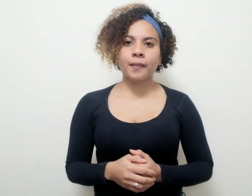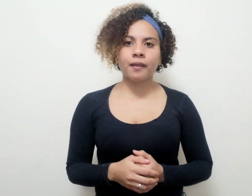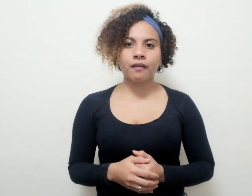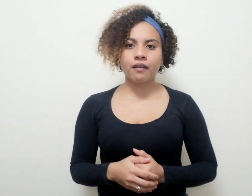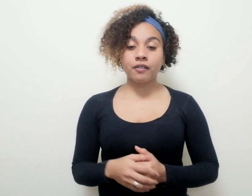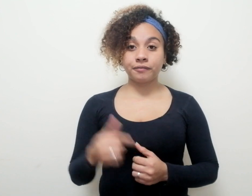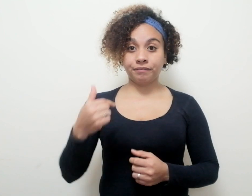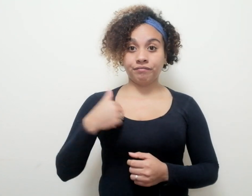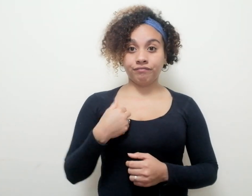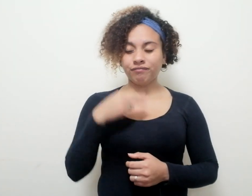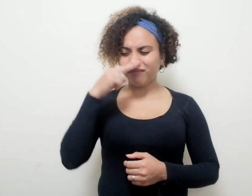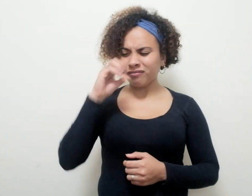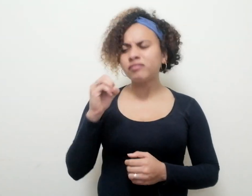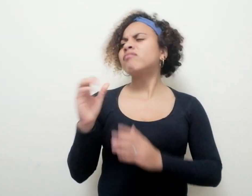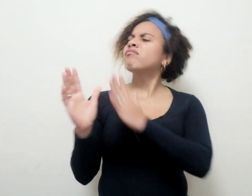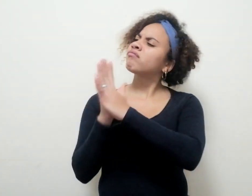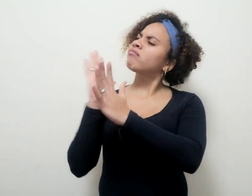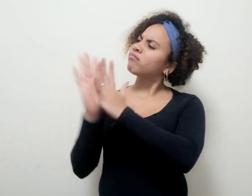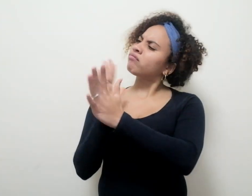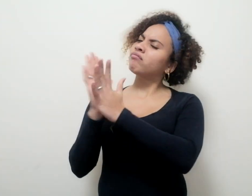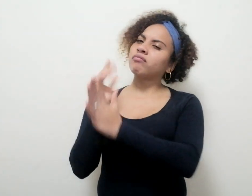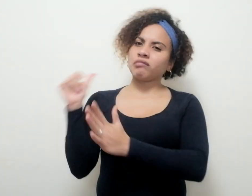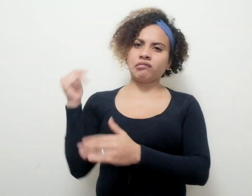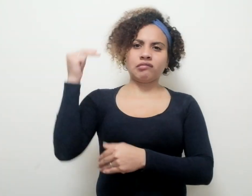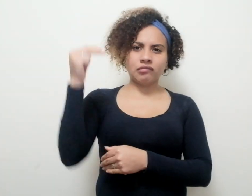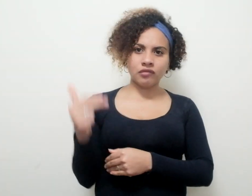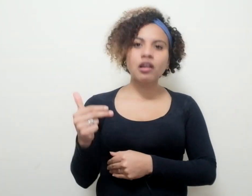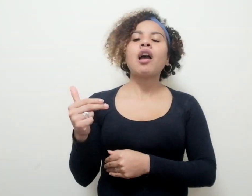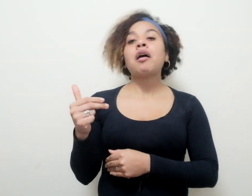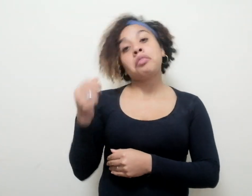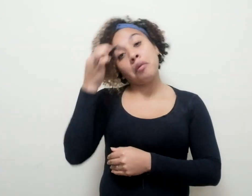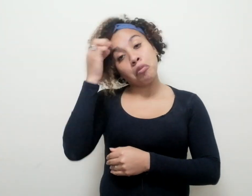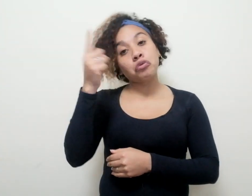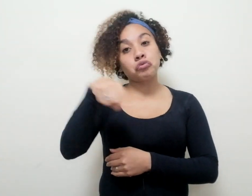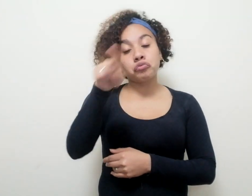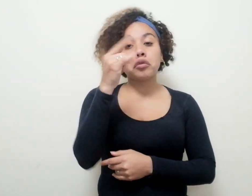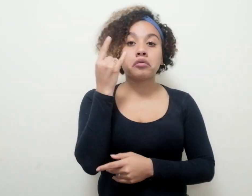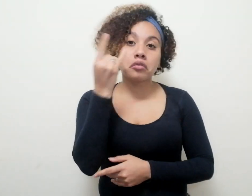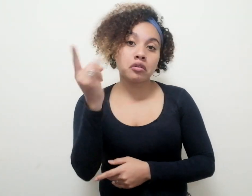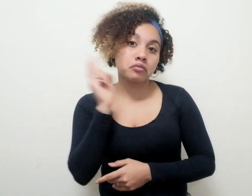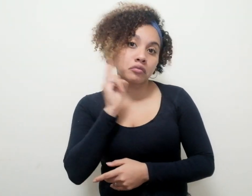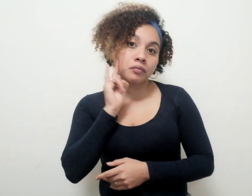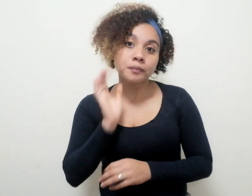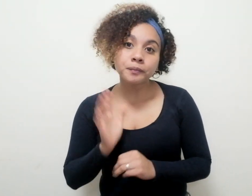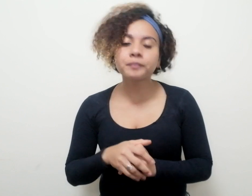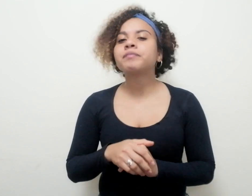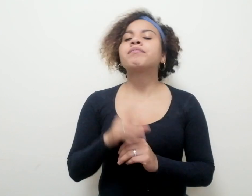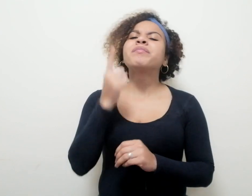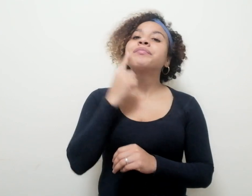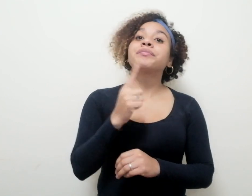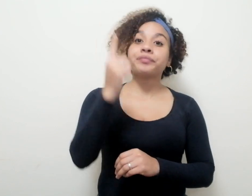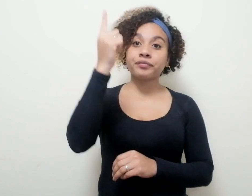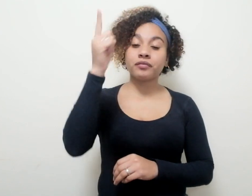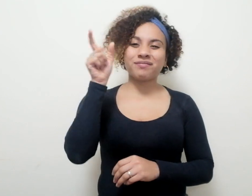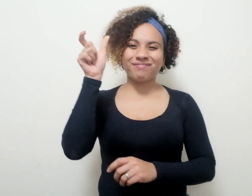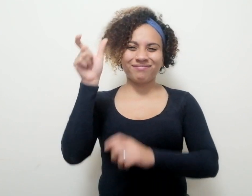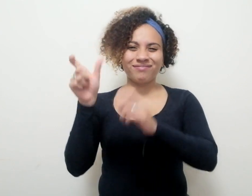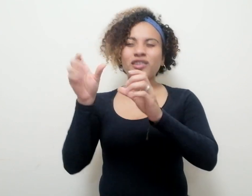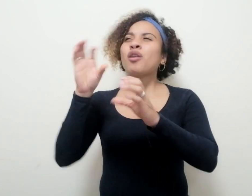Siendo niño me contaron esta historia que tal vez les interesó oír. Un día, las naciones del mundo